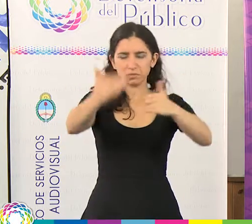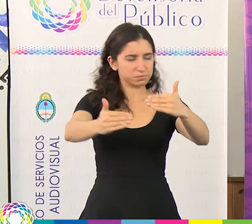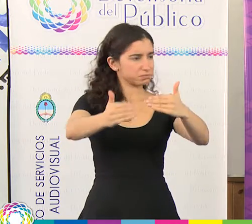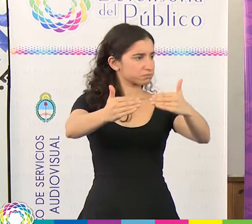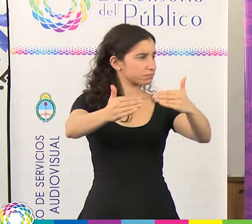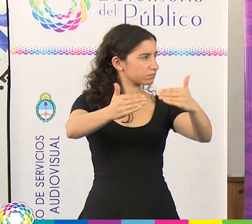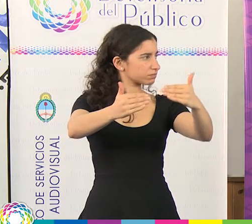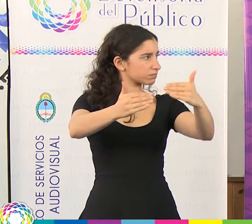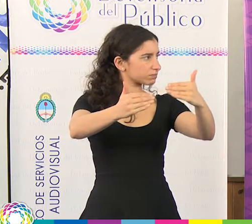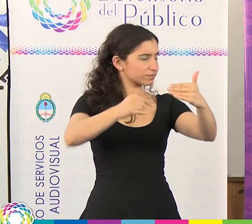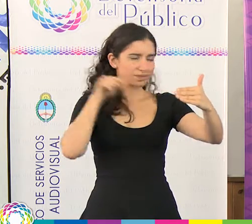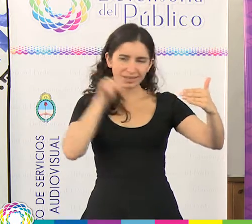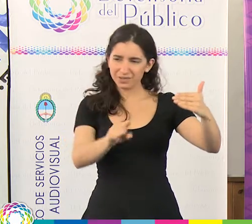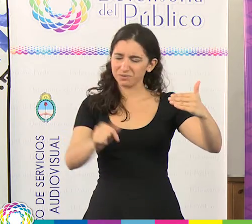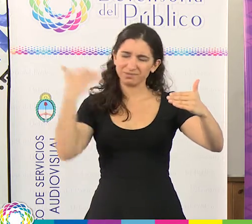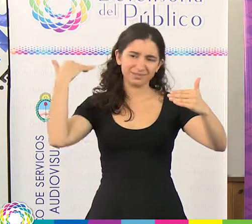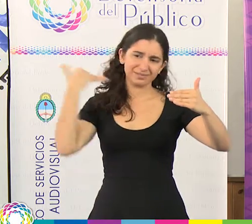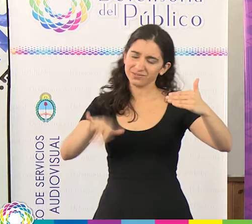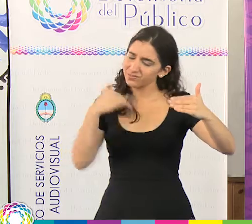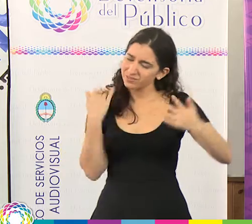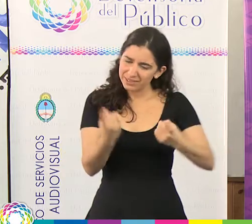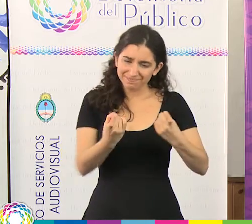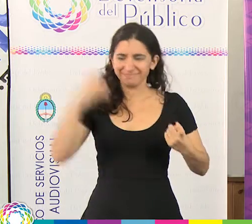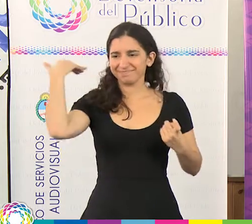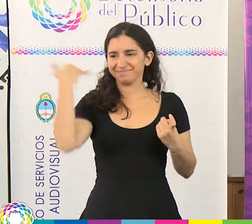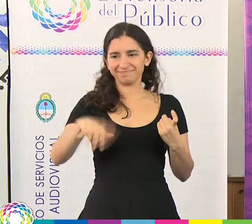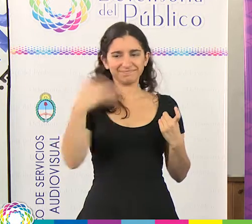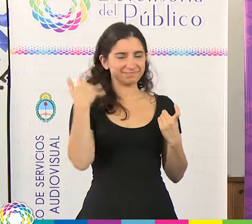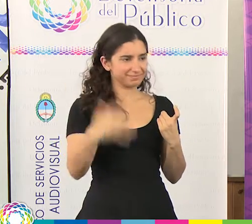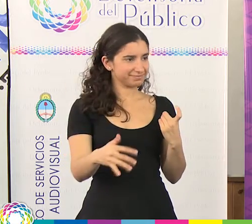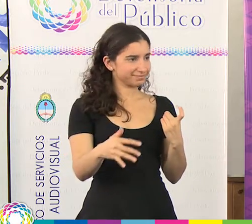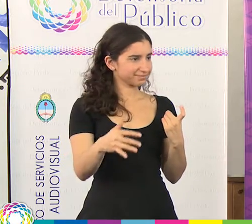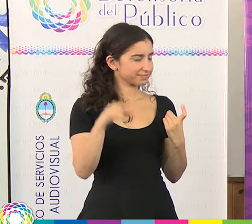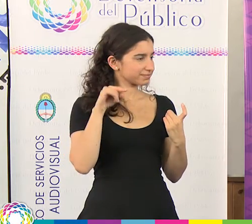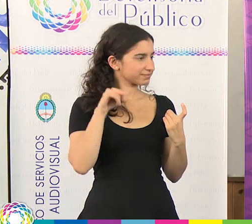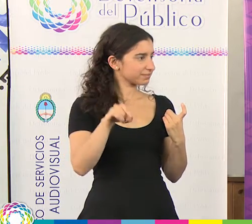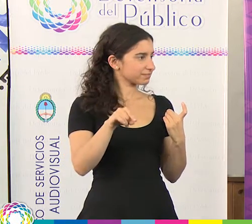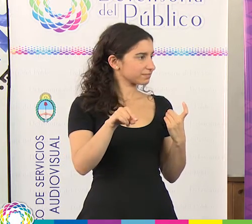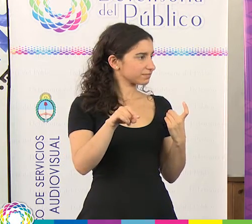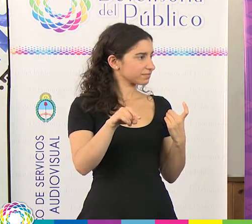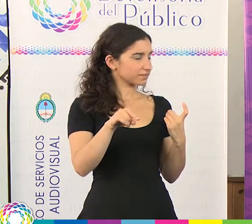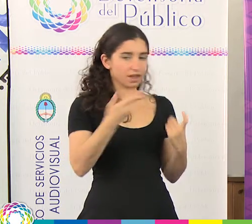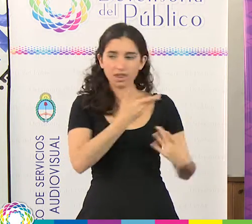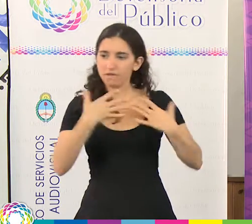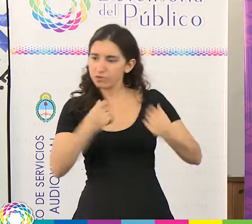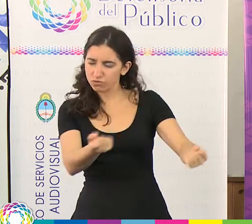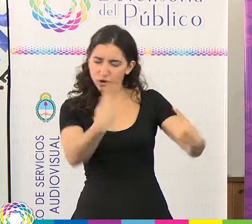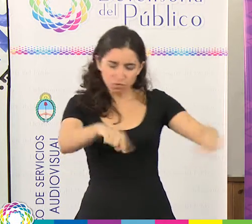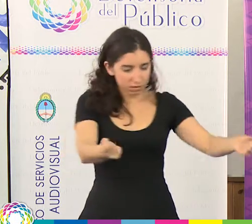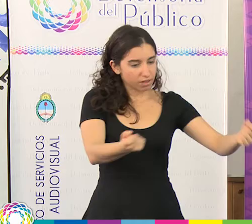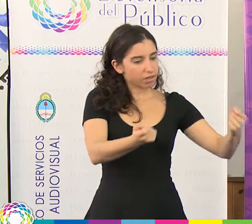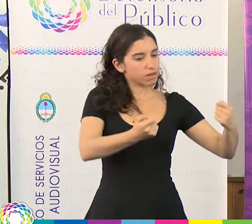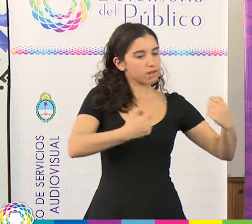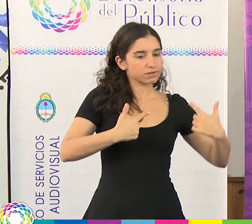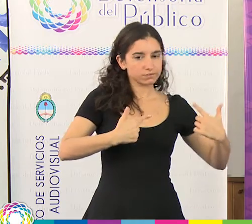lo cual para nosotros es sumamente enriquecedor, porque entre el aporte de la Defensoría del Público